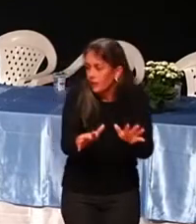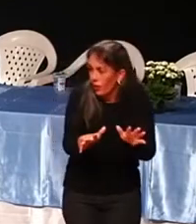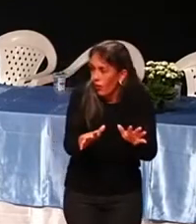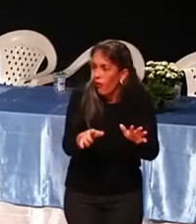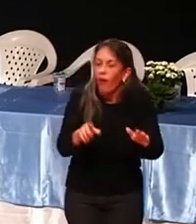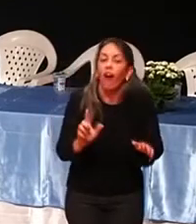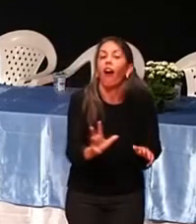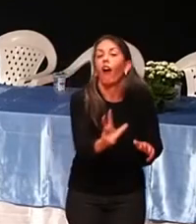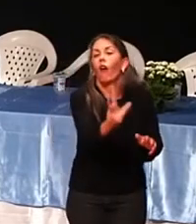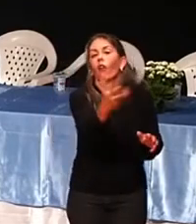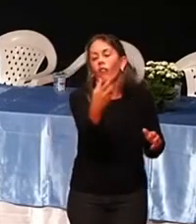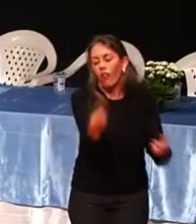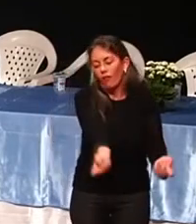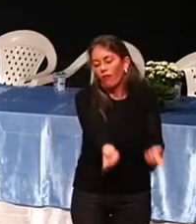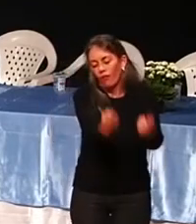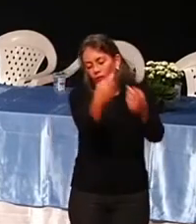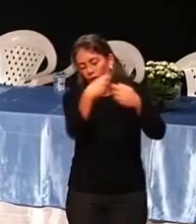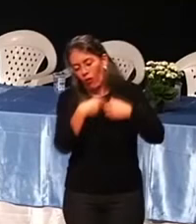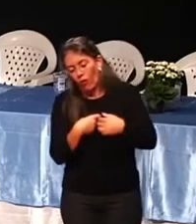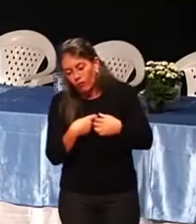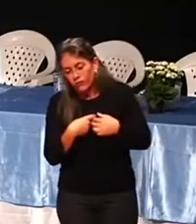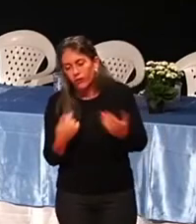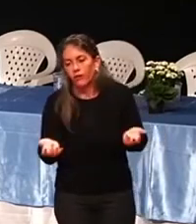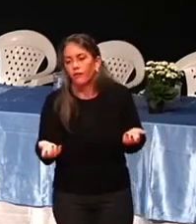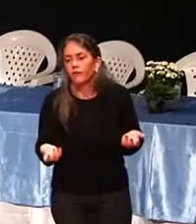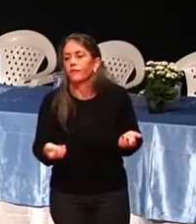tudo que vai, volta. Cuspir para cima.